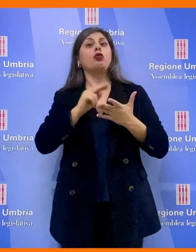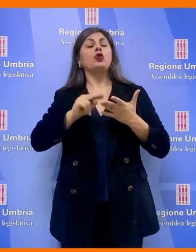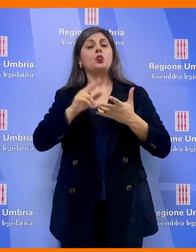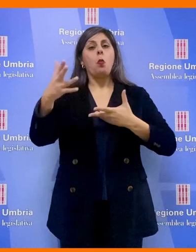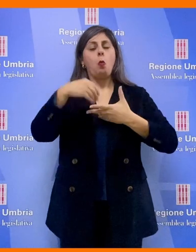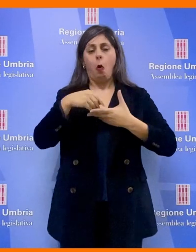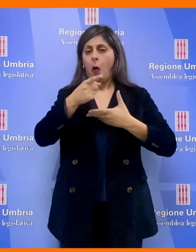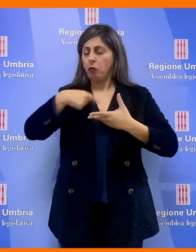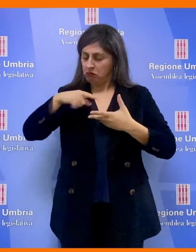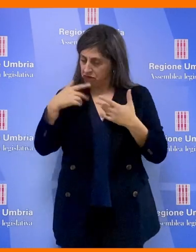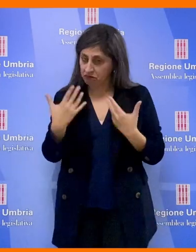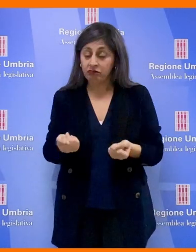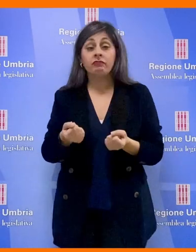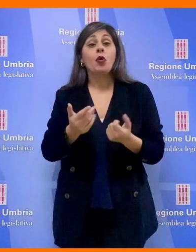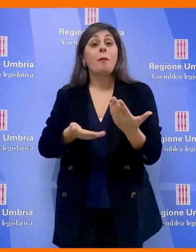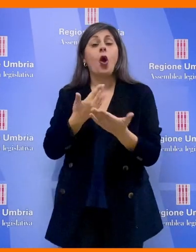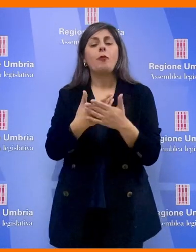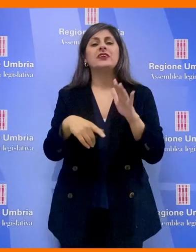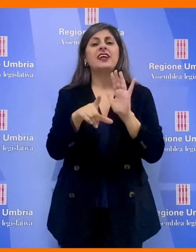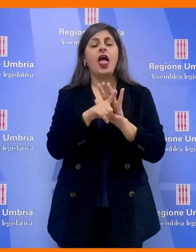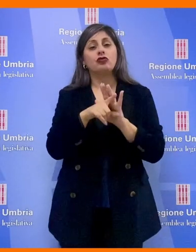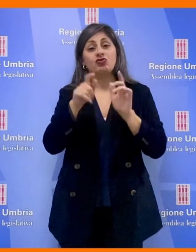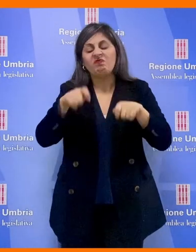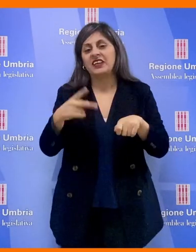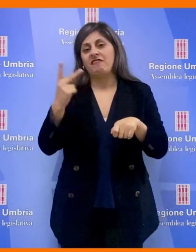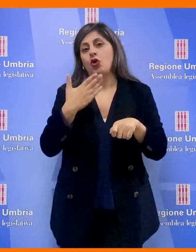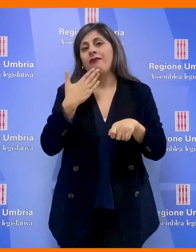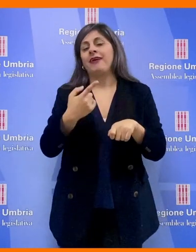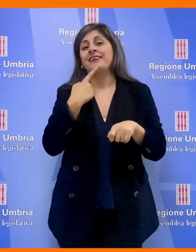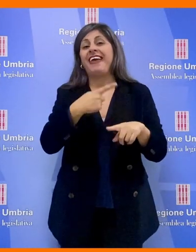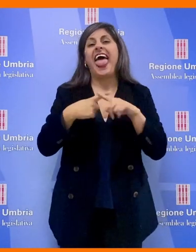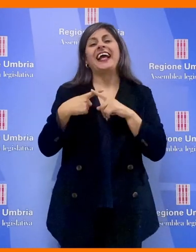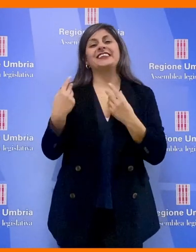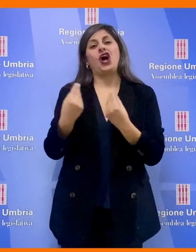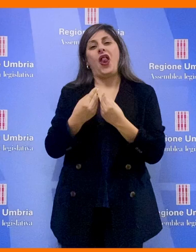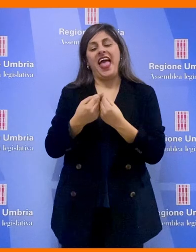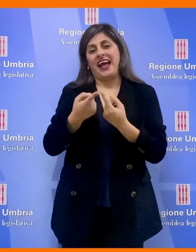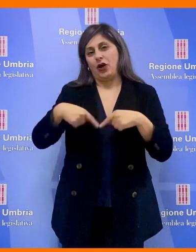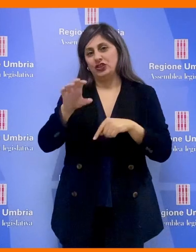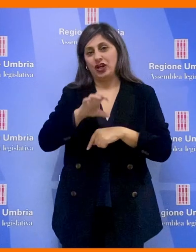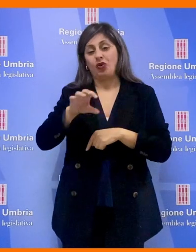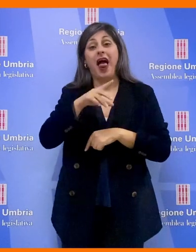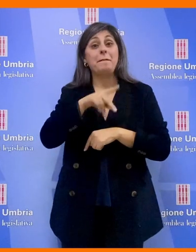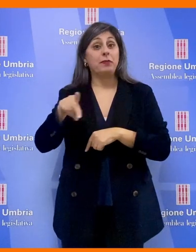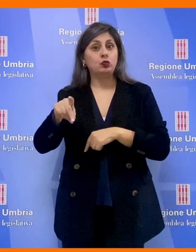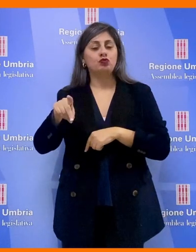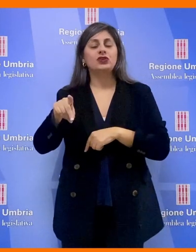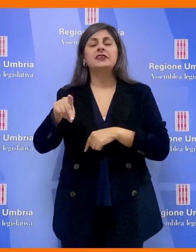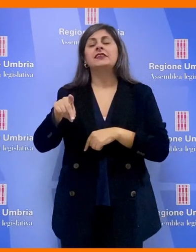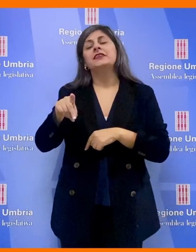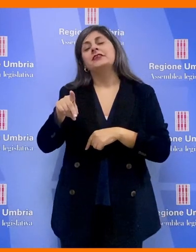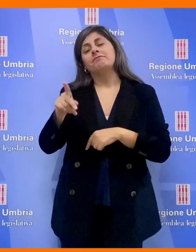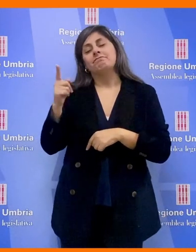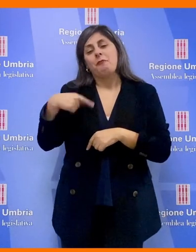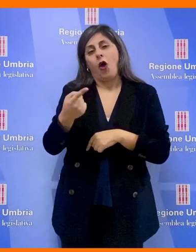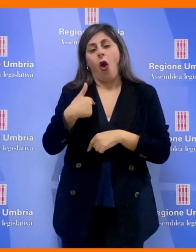proposta di legge prende inizio ad onore del vero grazie alla ex collega in consiglio regionale Francesca Pepucci, a cui poi ci